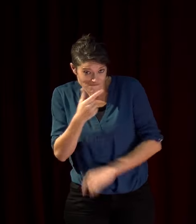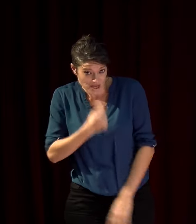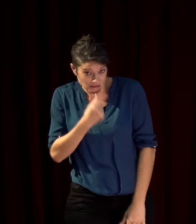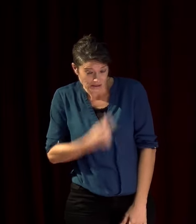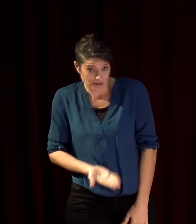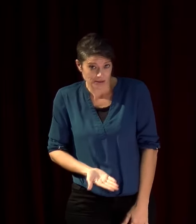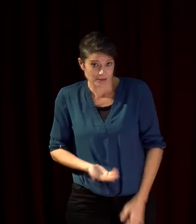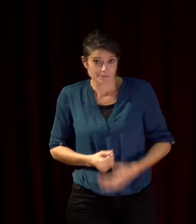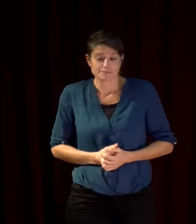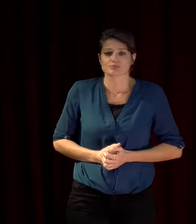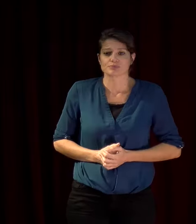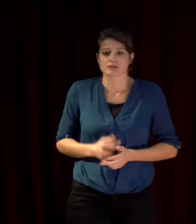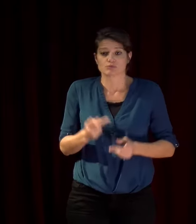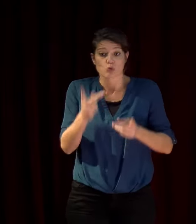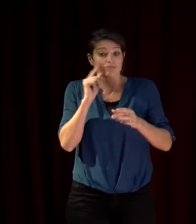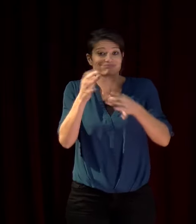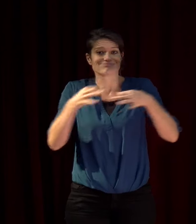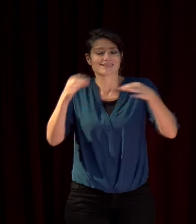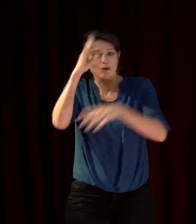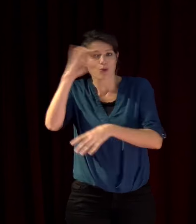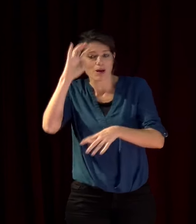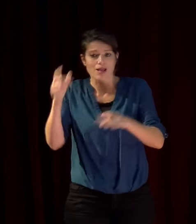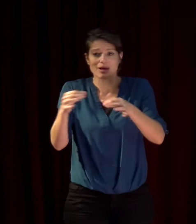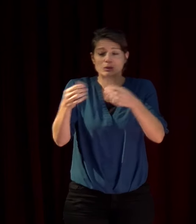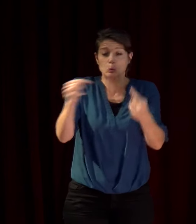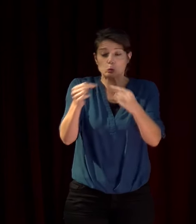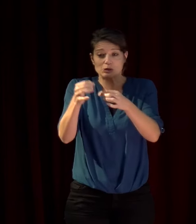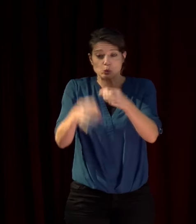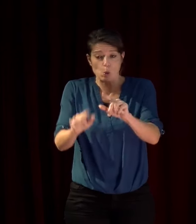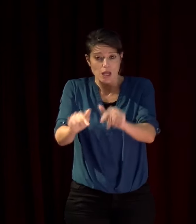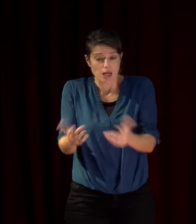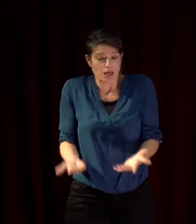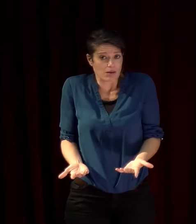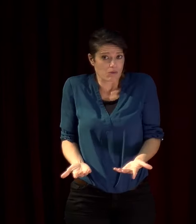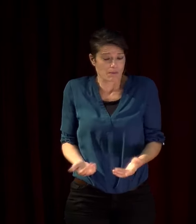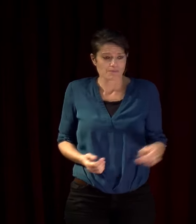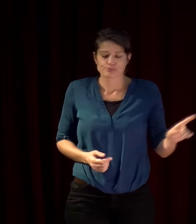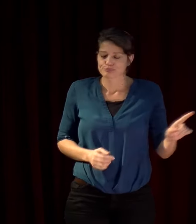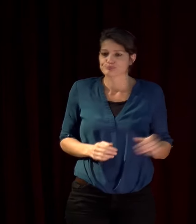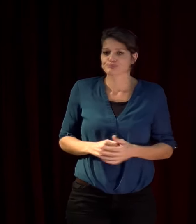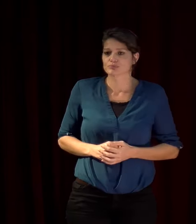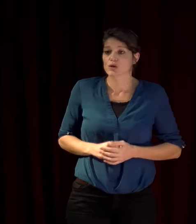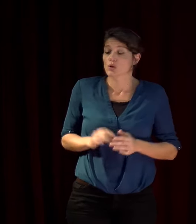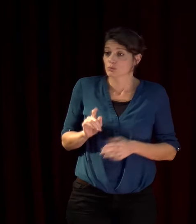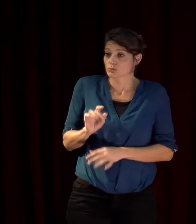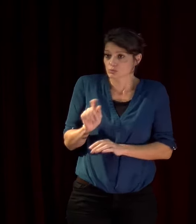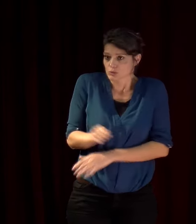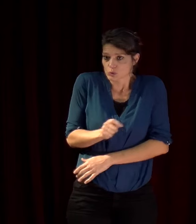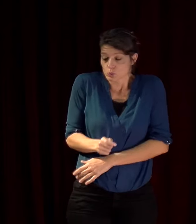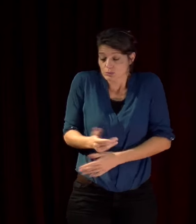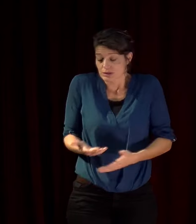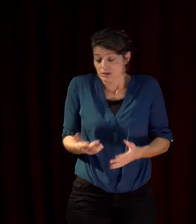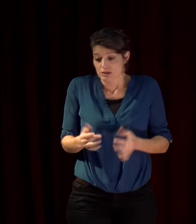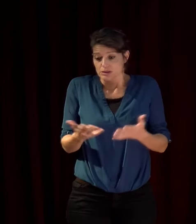entre Européens on arrive à trouver des solutions oui oui bien sûr mais c'est une solution là pour l'instant la seule